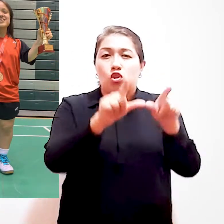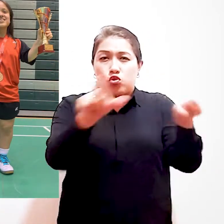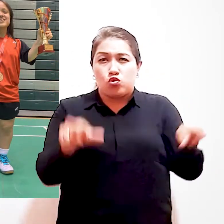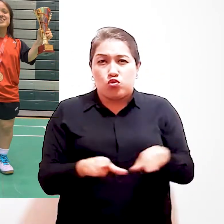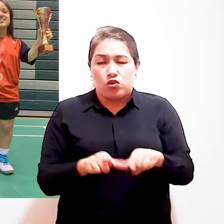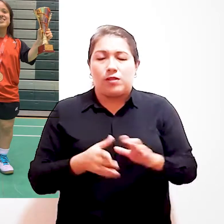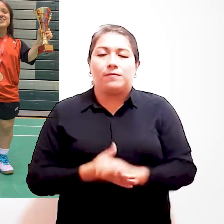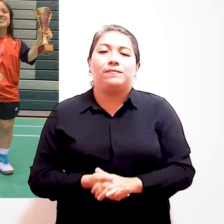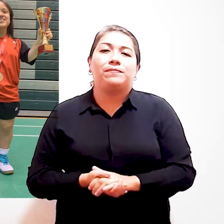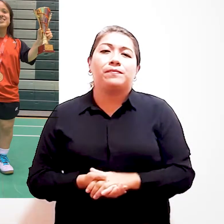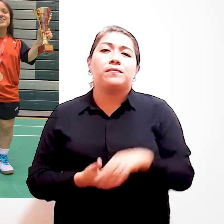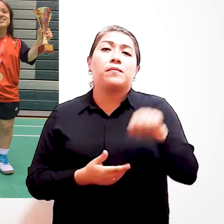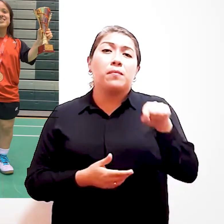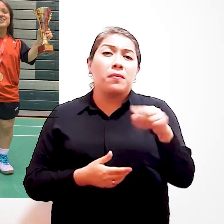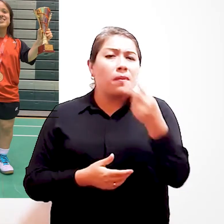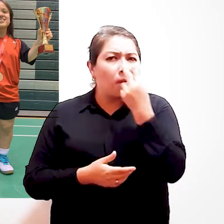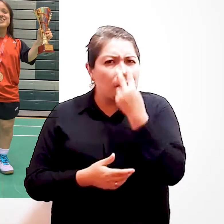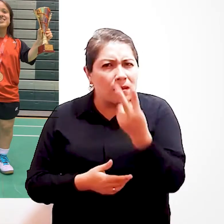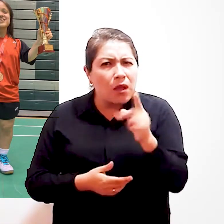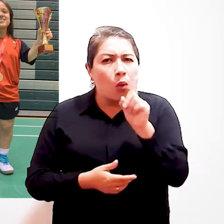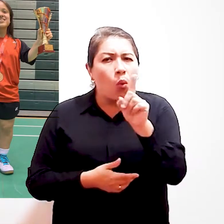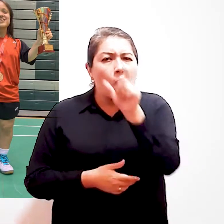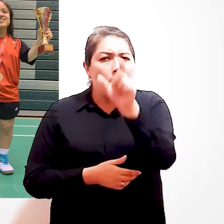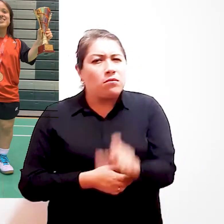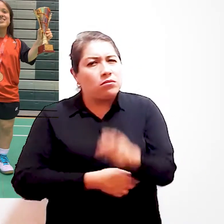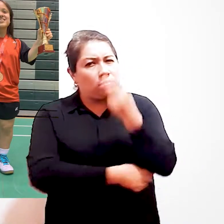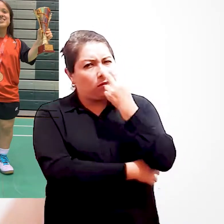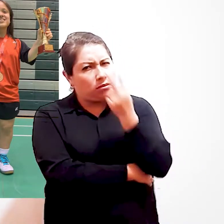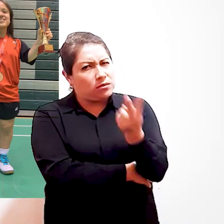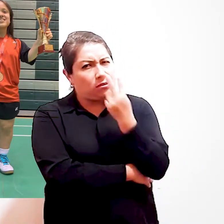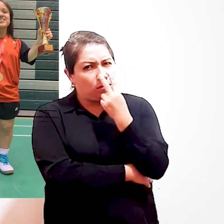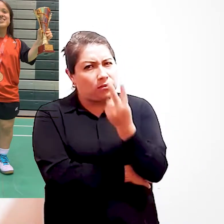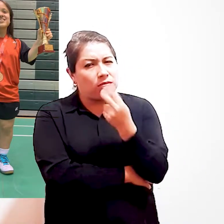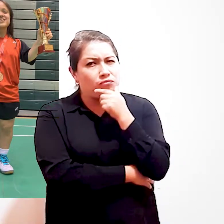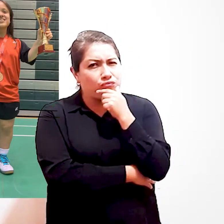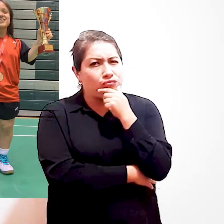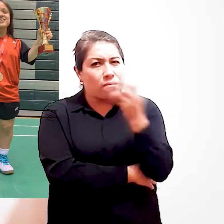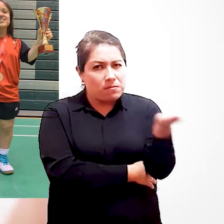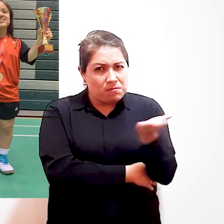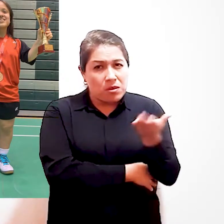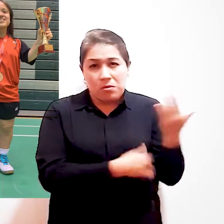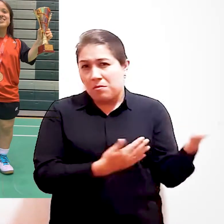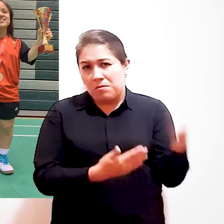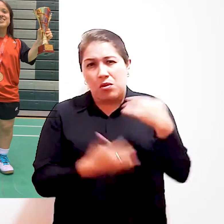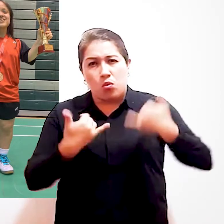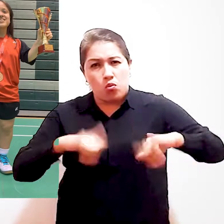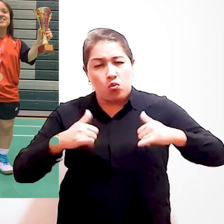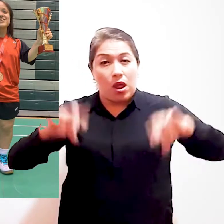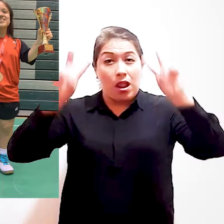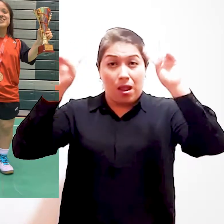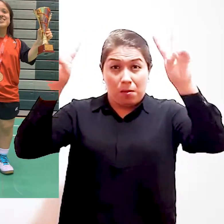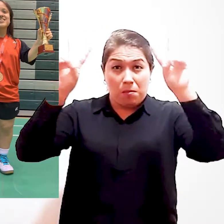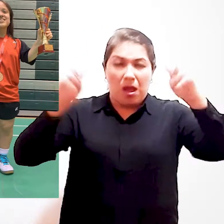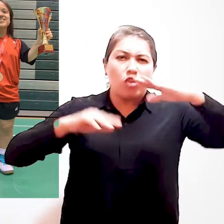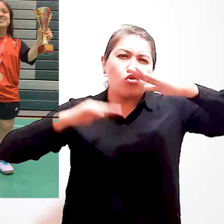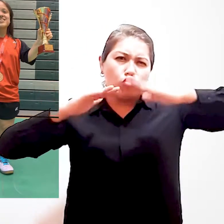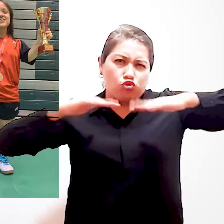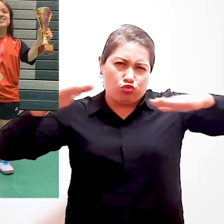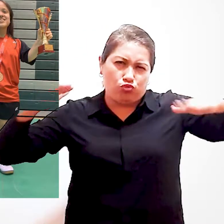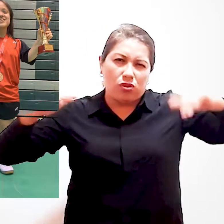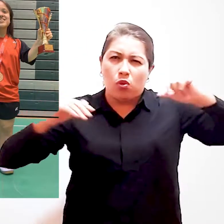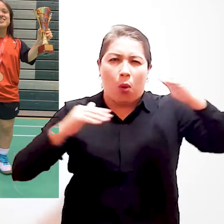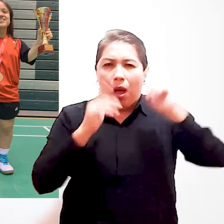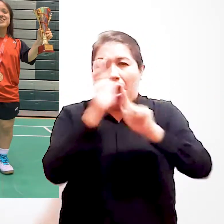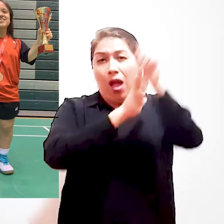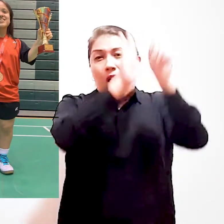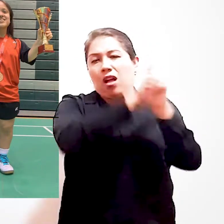competencias locales En uno de ellos, un agente del Instituto Peruano del Deporte la invitó a jugar volei con la selección